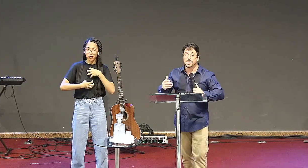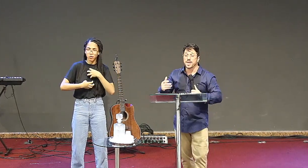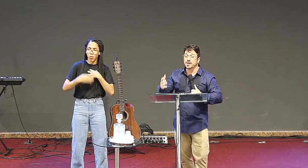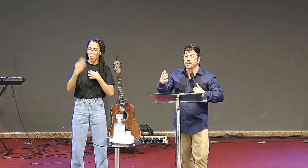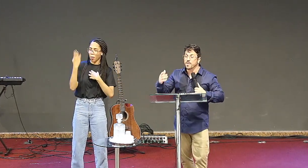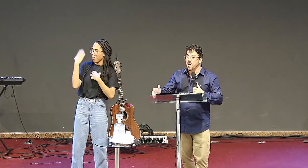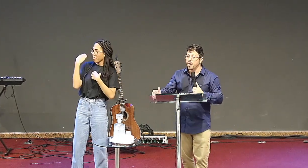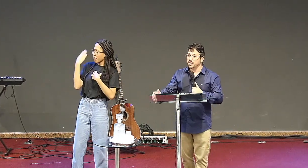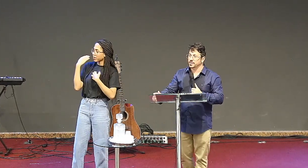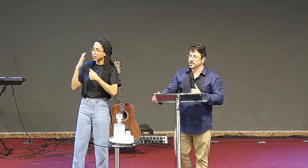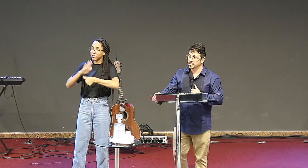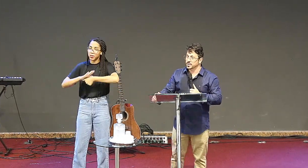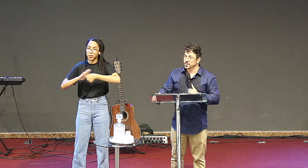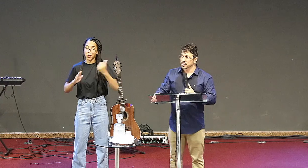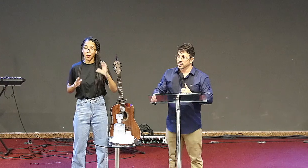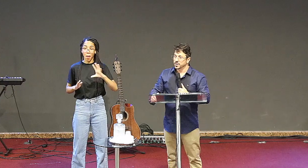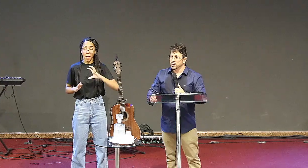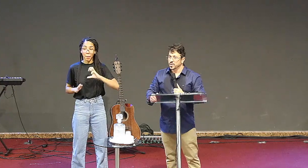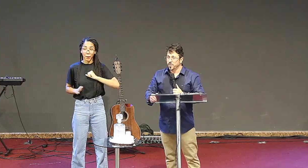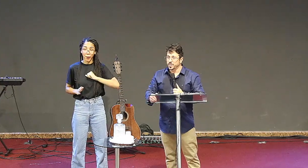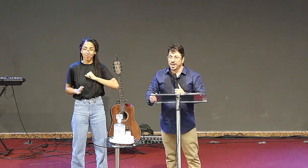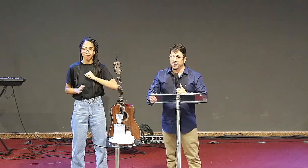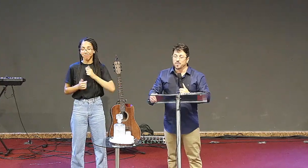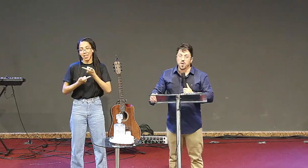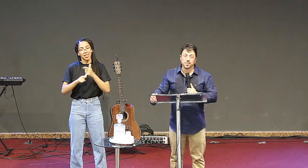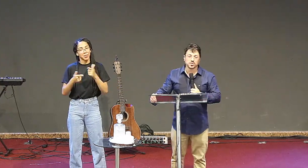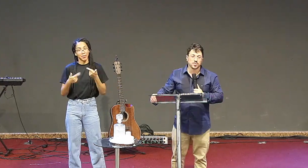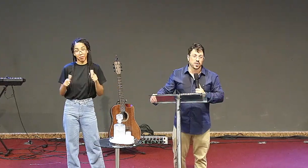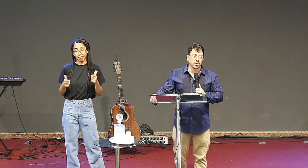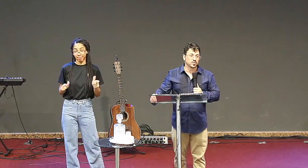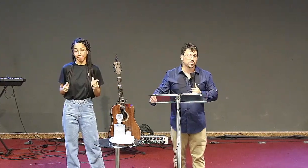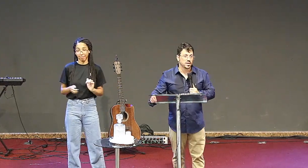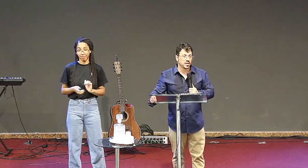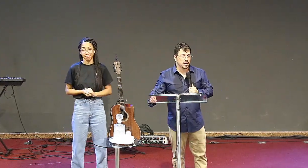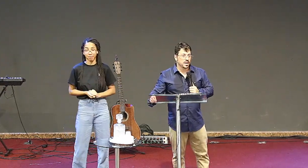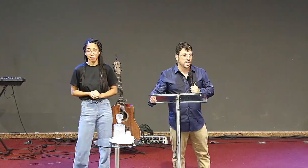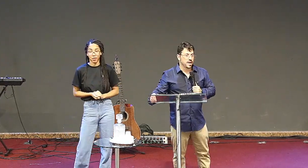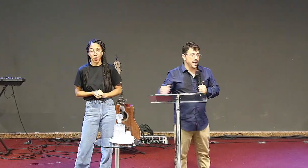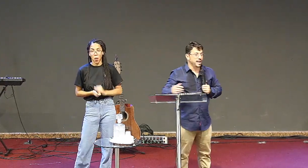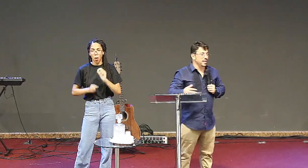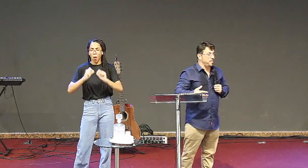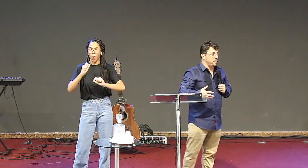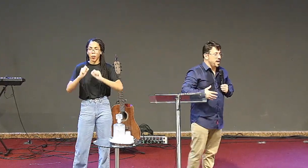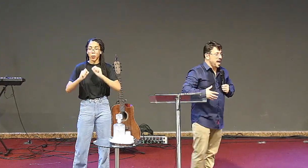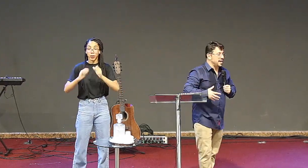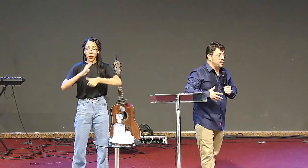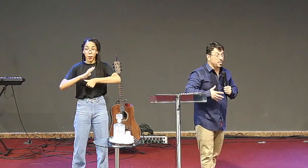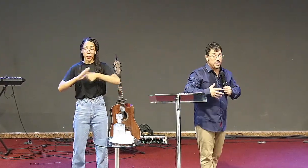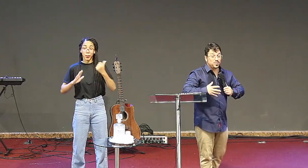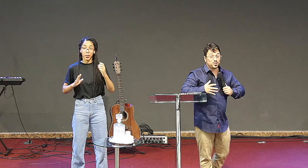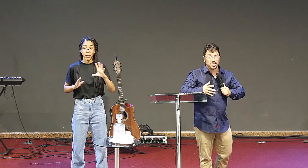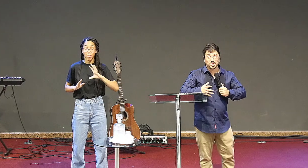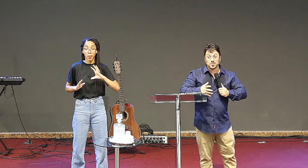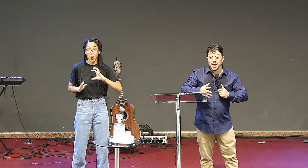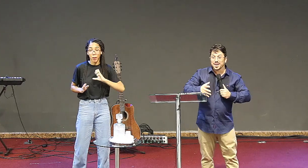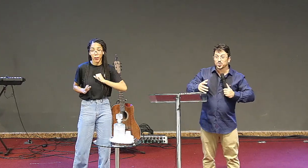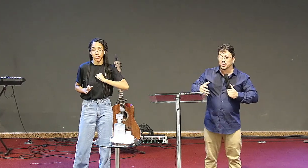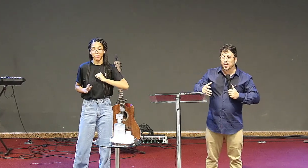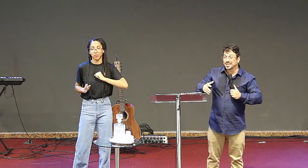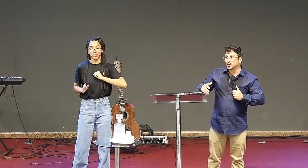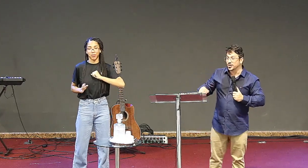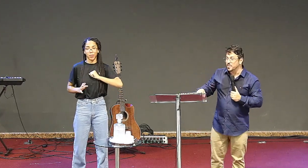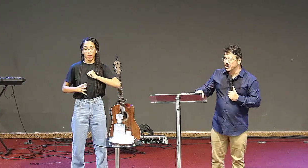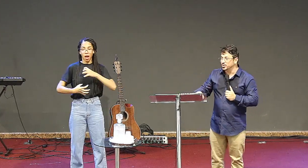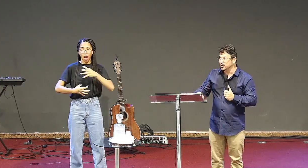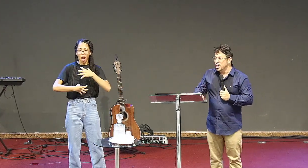que é o primeiro amor, o primeiro amor, meus irmãos, é aquele primeiro sentimento